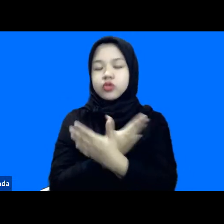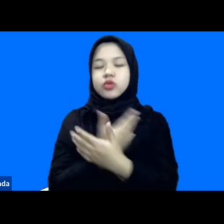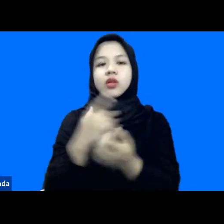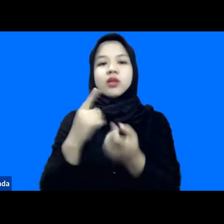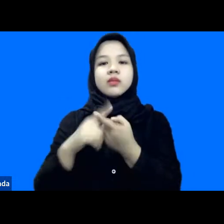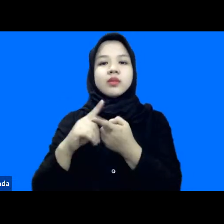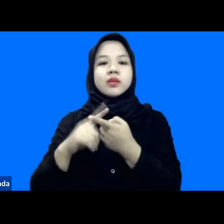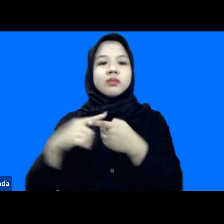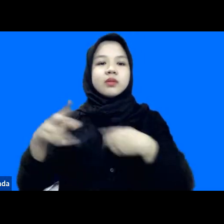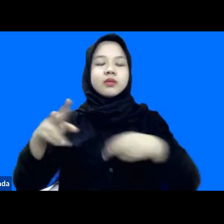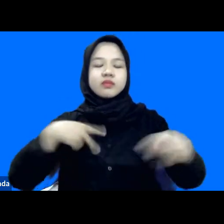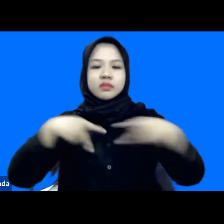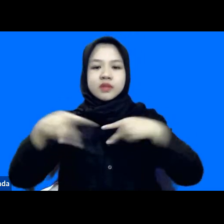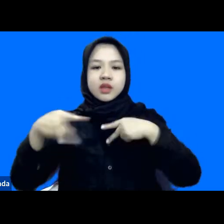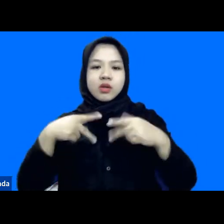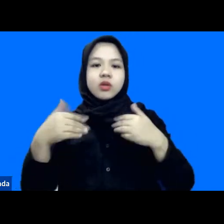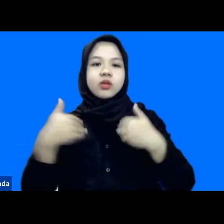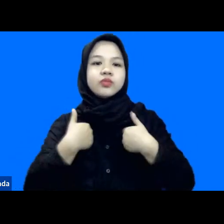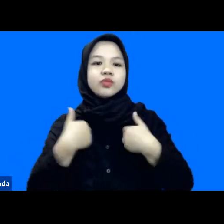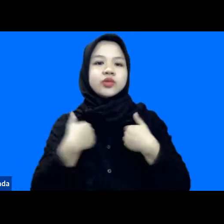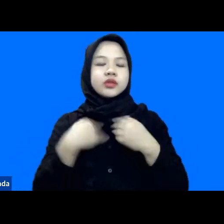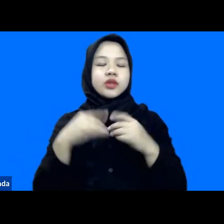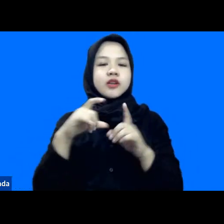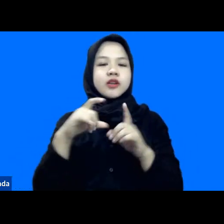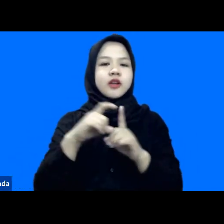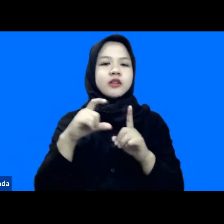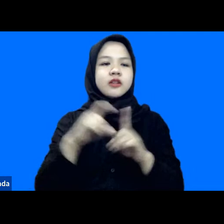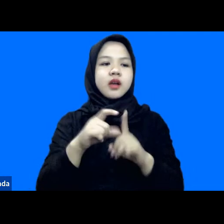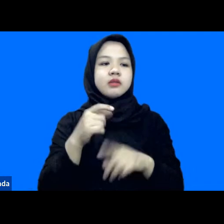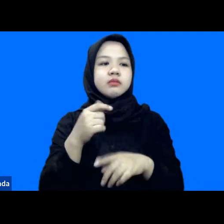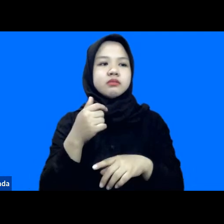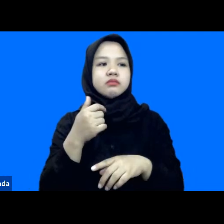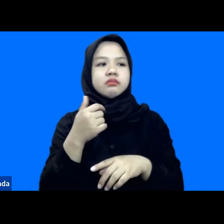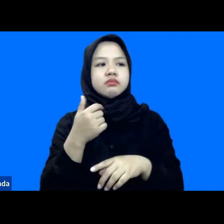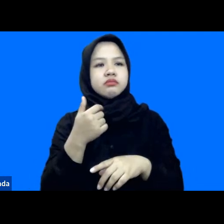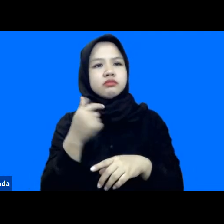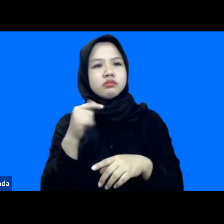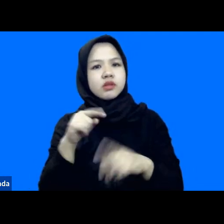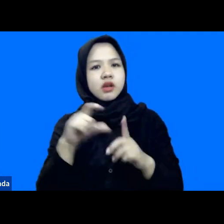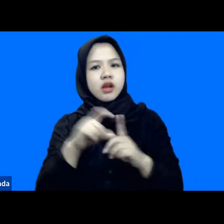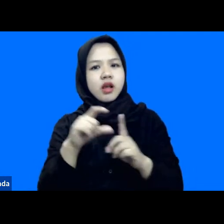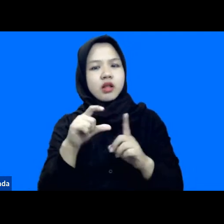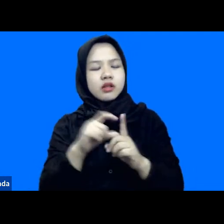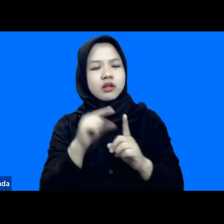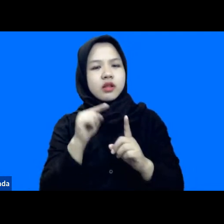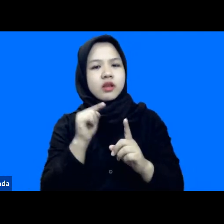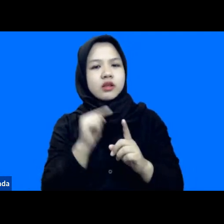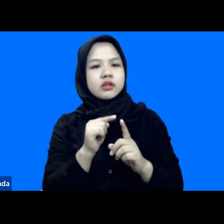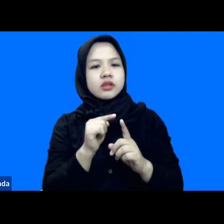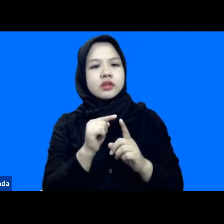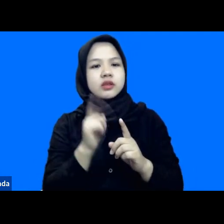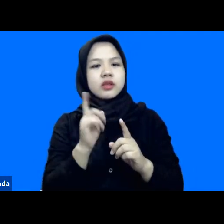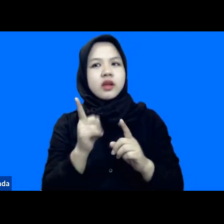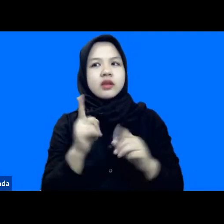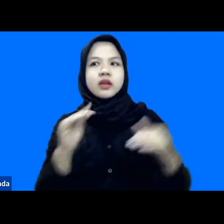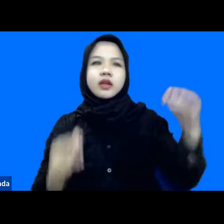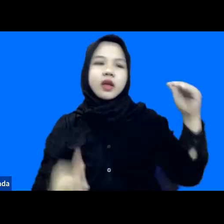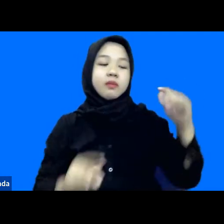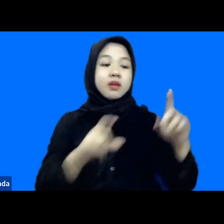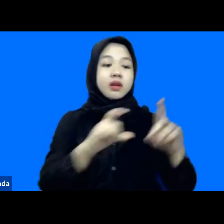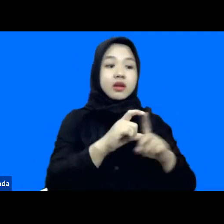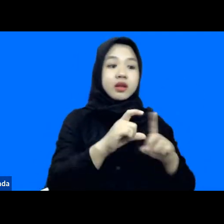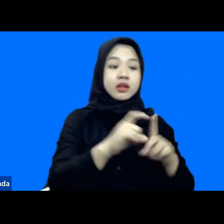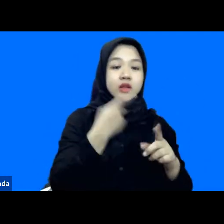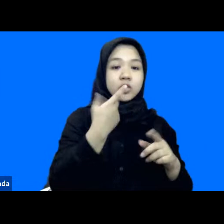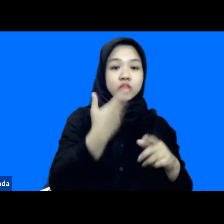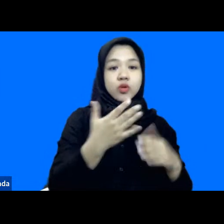relawan memiliki data yang bisa dikatakan kalau tadi Mas Irman di awal menyampaikan gap antara data-data yang sudah kita